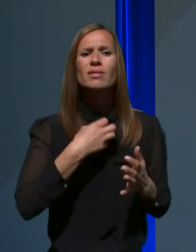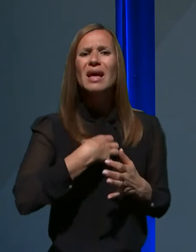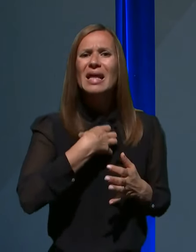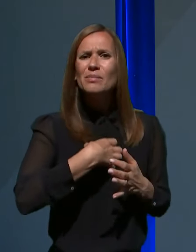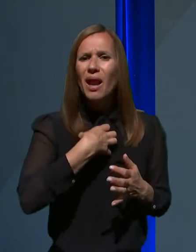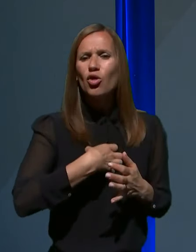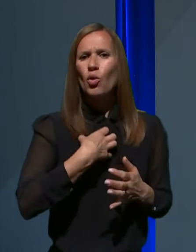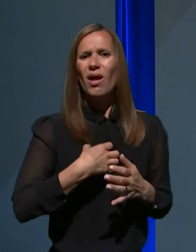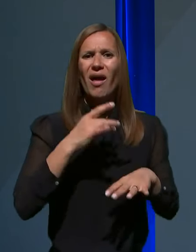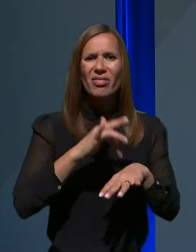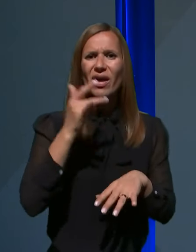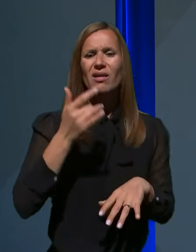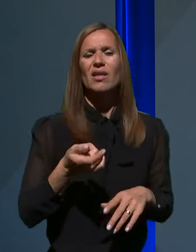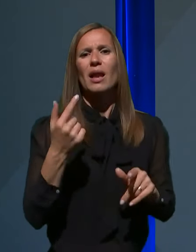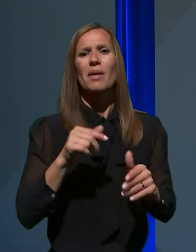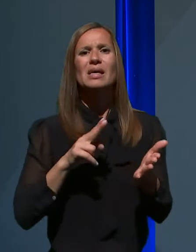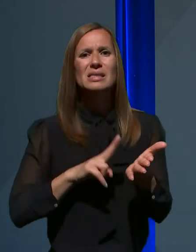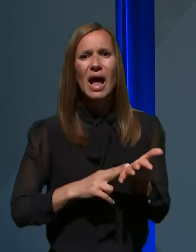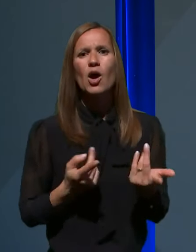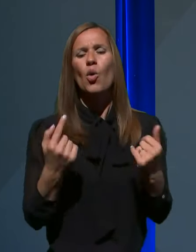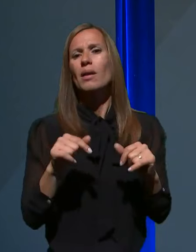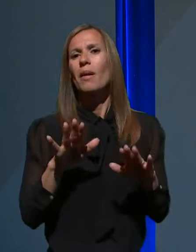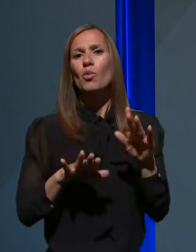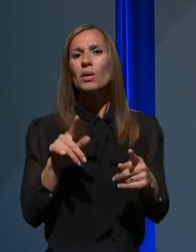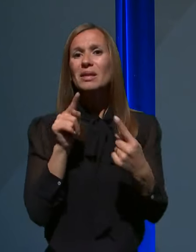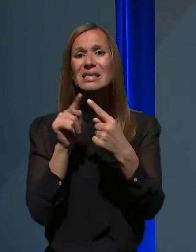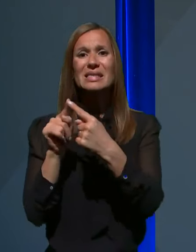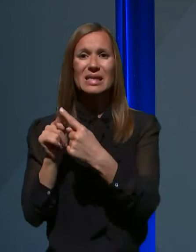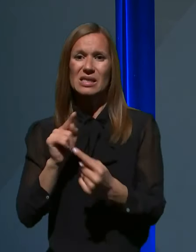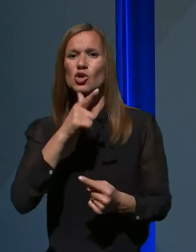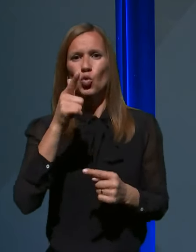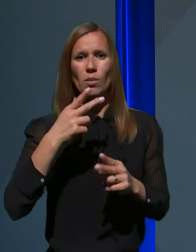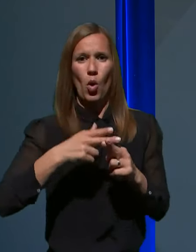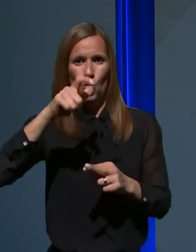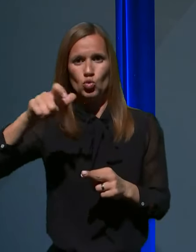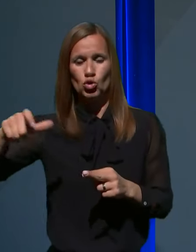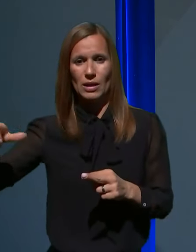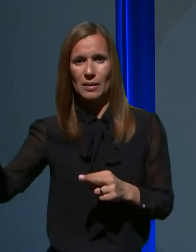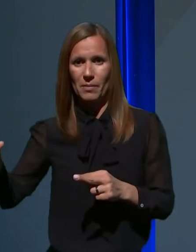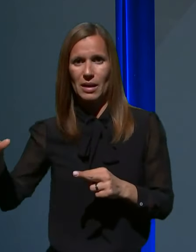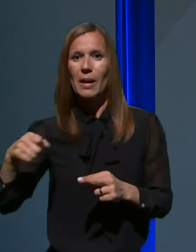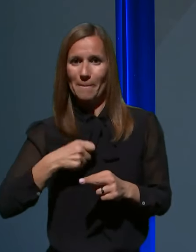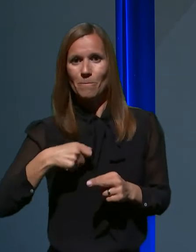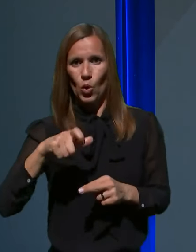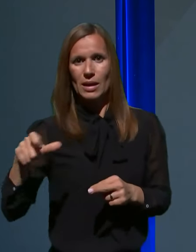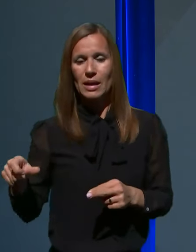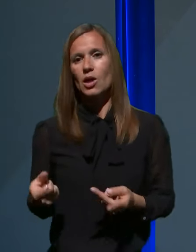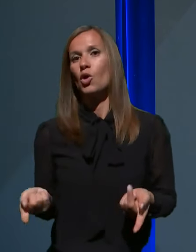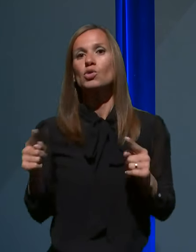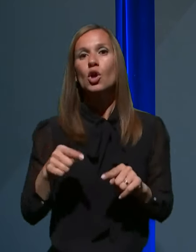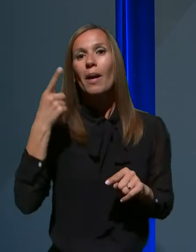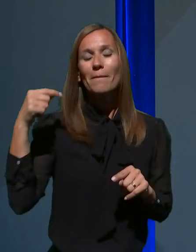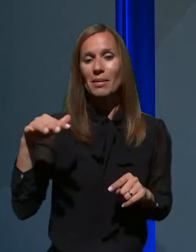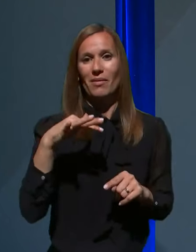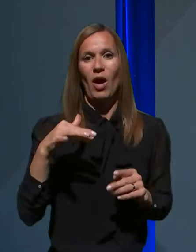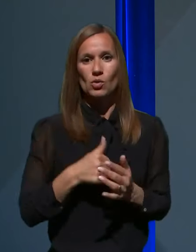znakov stikov z morebitnimi okuženimi bovniki oziroma prebivalci